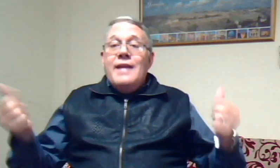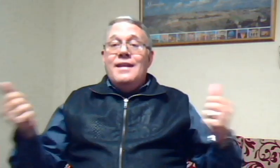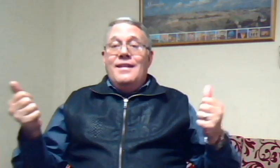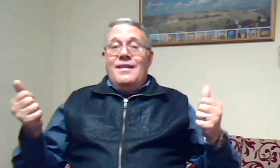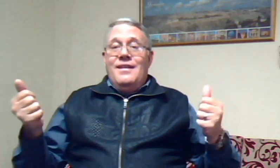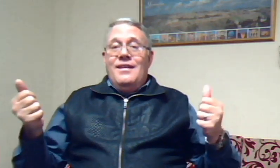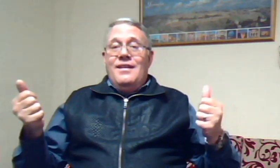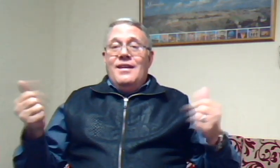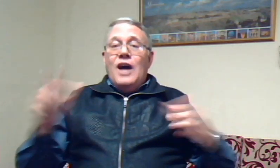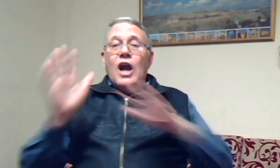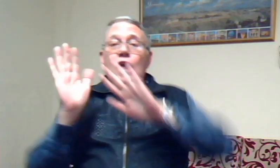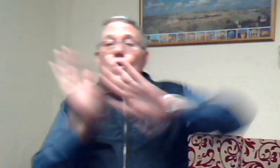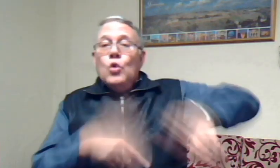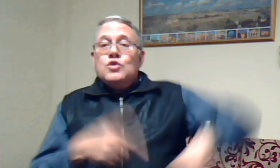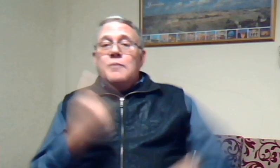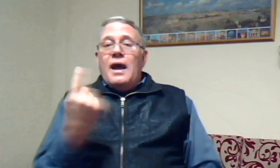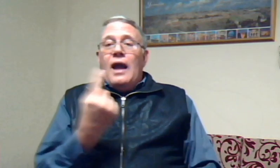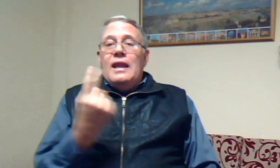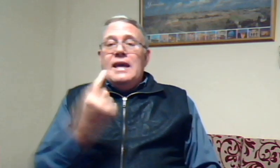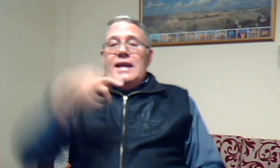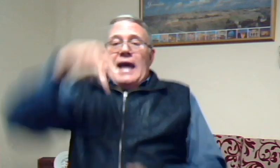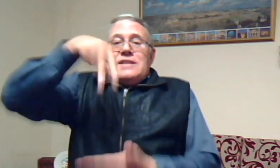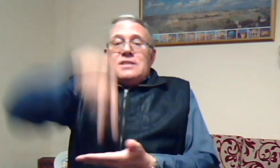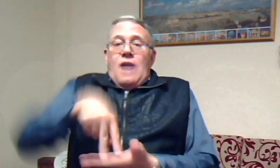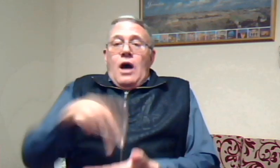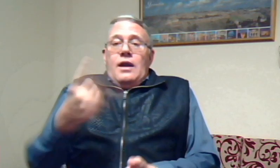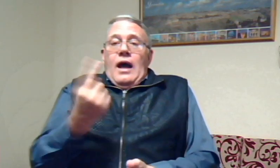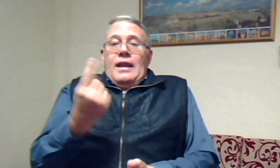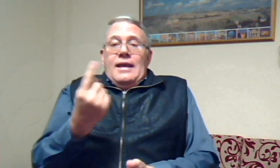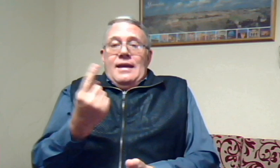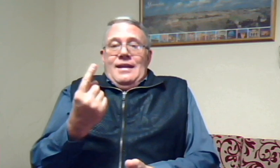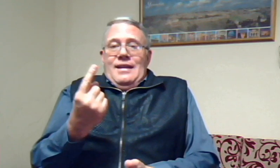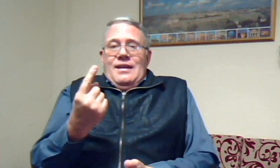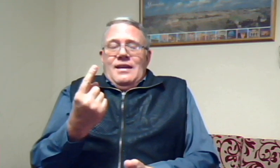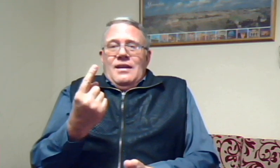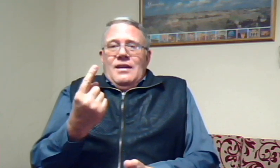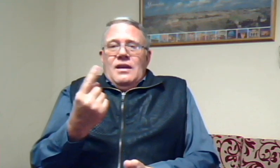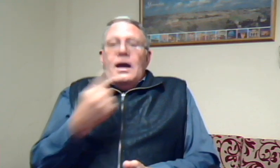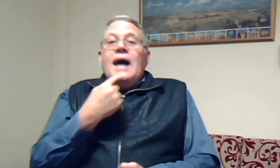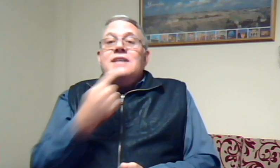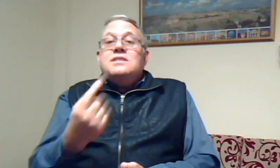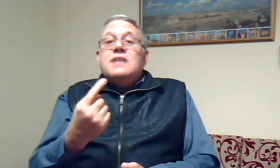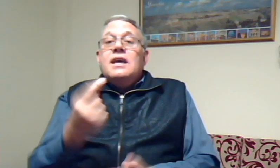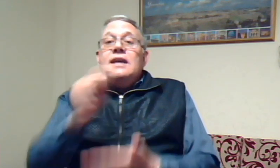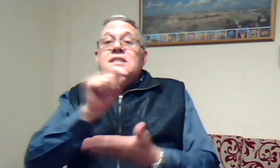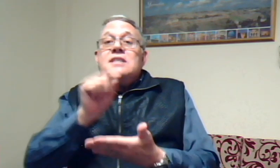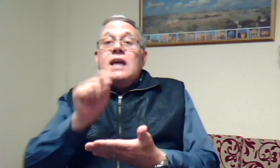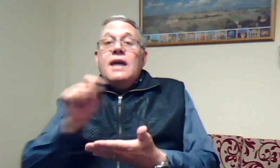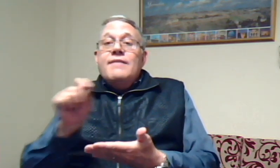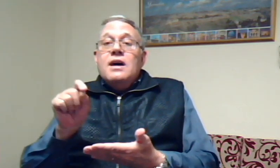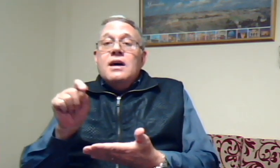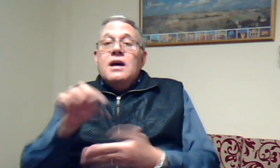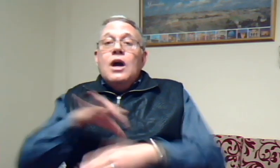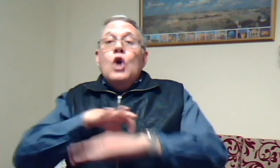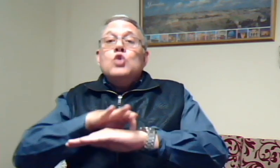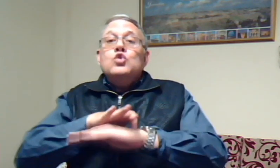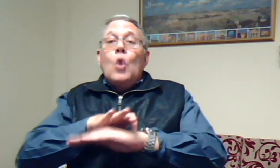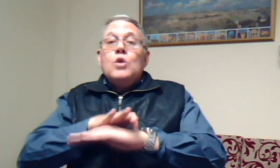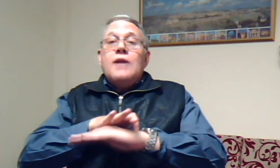hulle los my alleen ek staan alleen hy sê en skrywe dokter